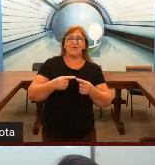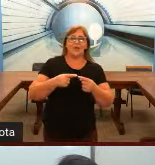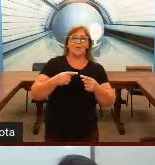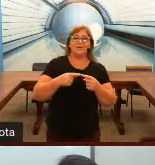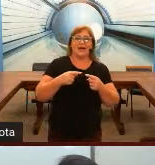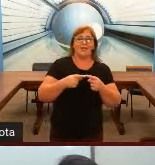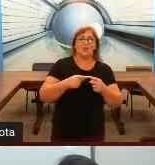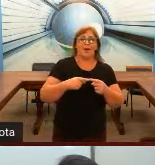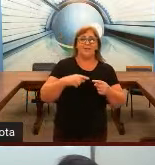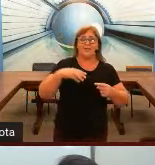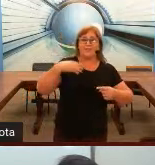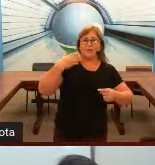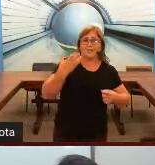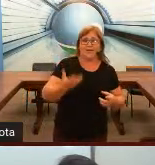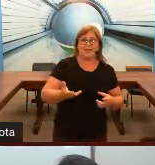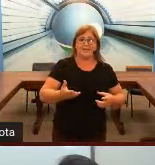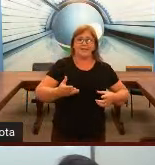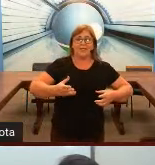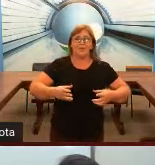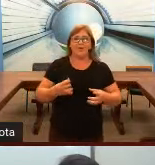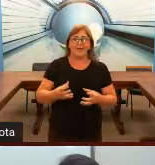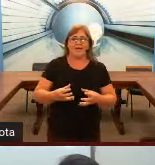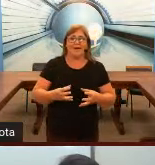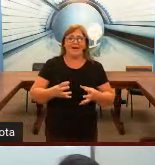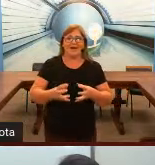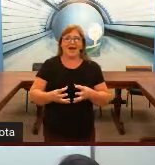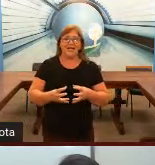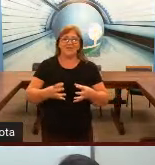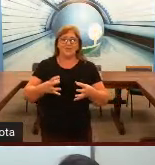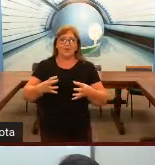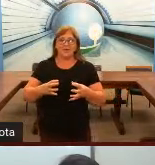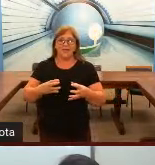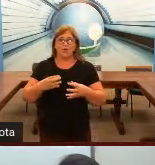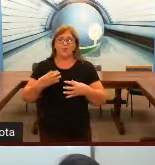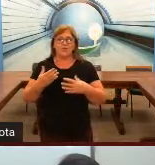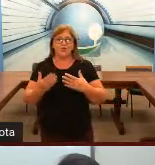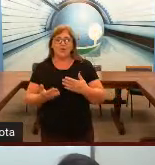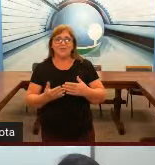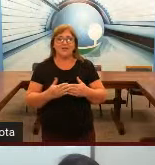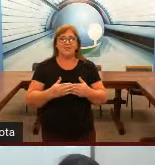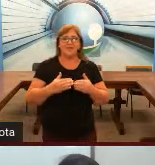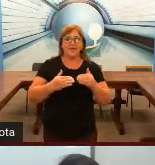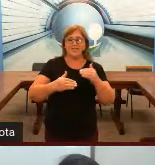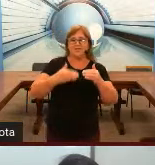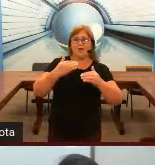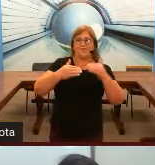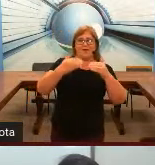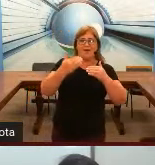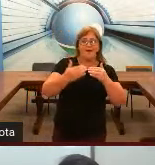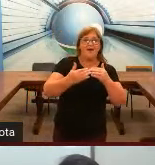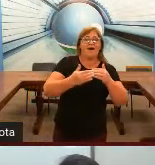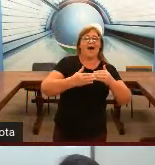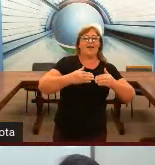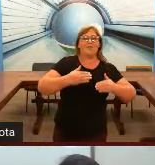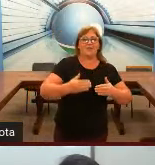vão ter contato com a língua natural deles. Por quê? Lá, eles vão ter contato com outros surdos. Então, eles vão desenvolver a língua